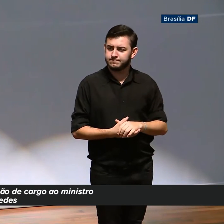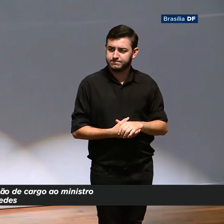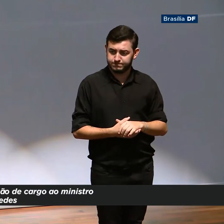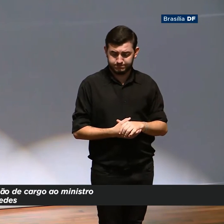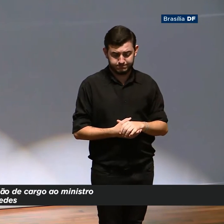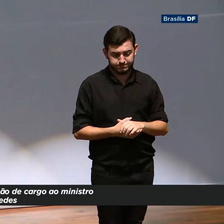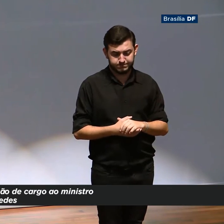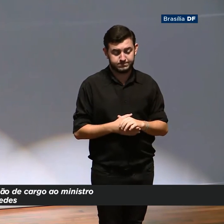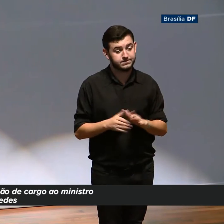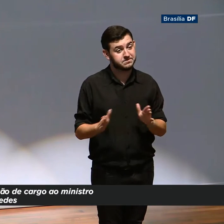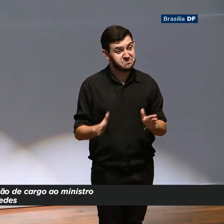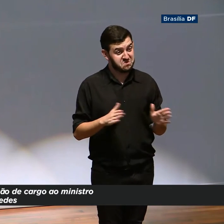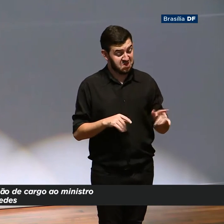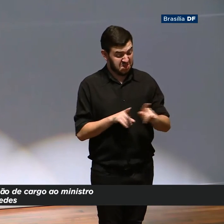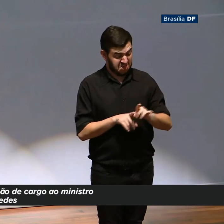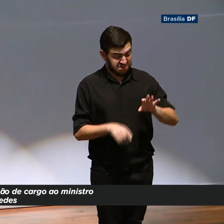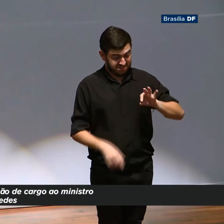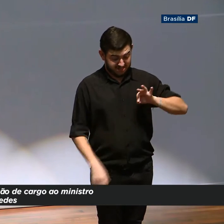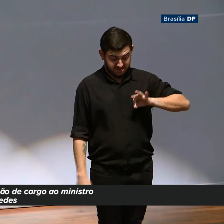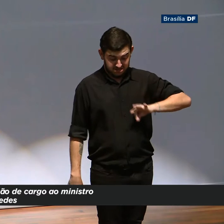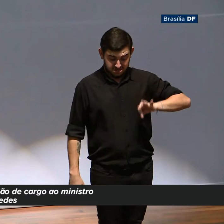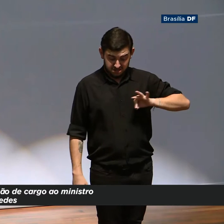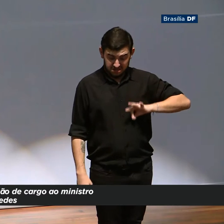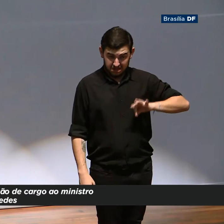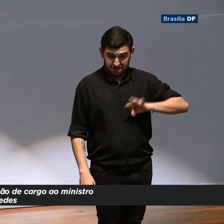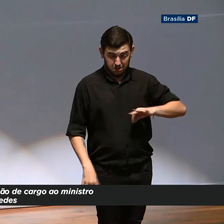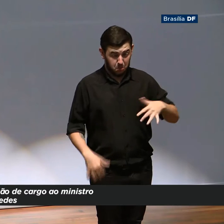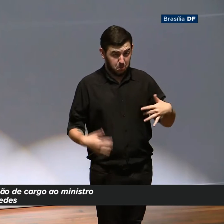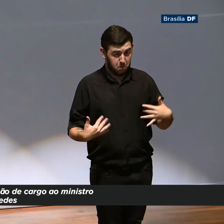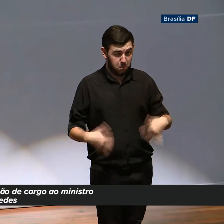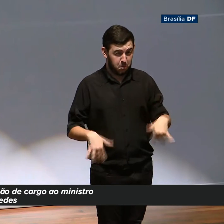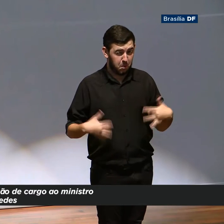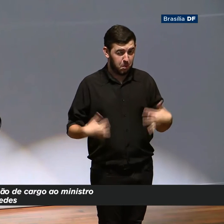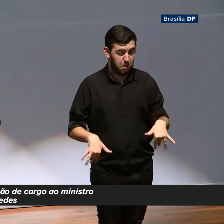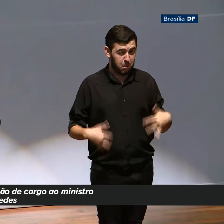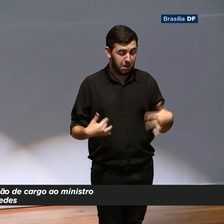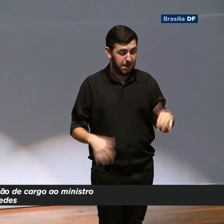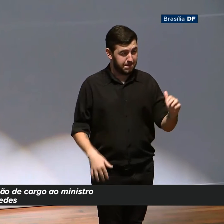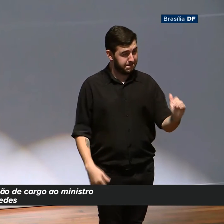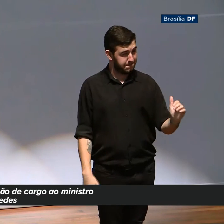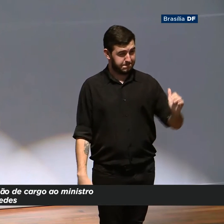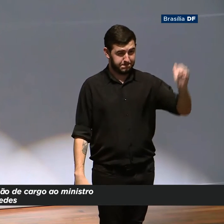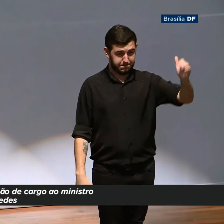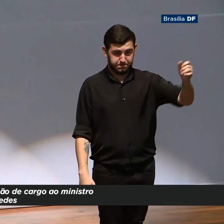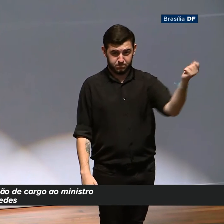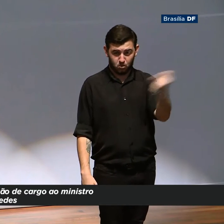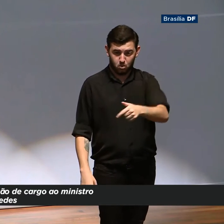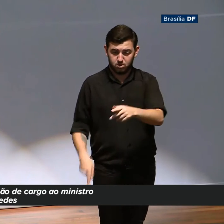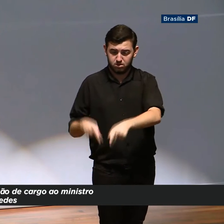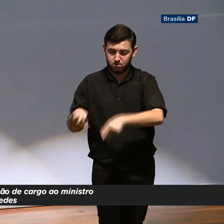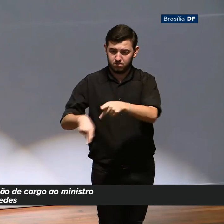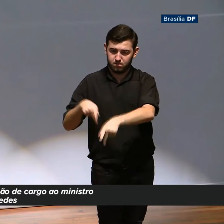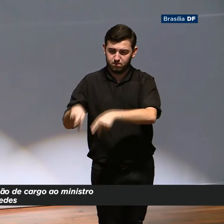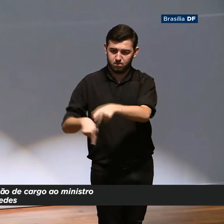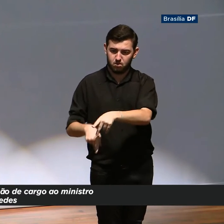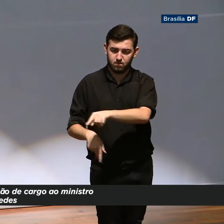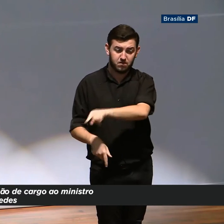Aos excelentes salários, bem acima também do restante da população, onde a máquina pública tem uma fatia expressiva.